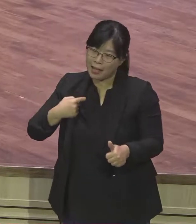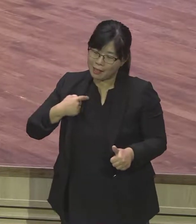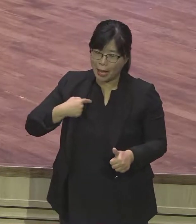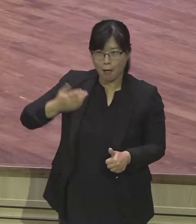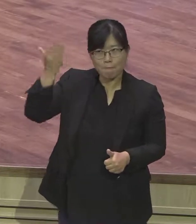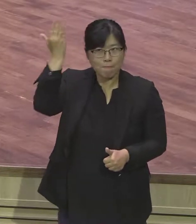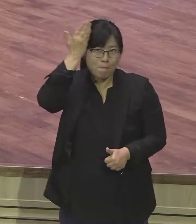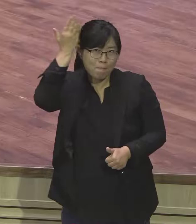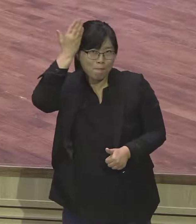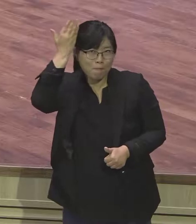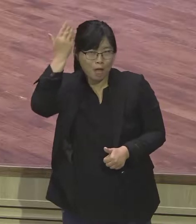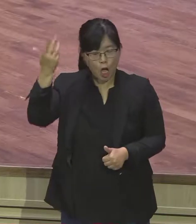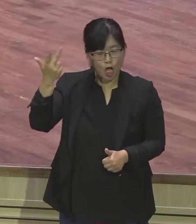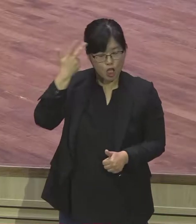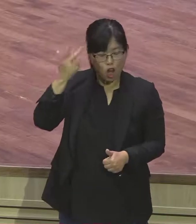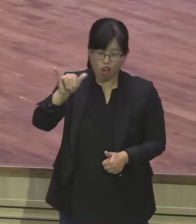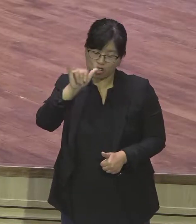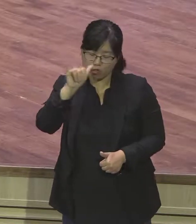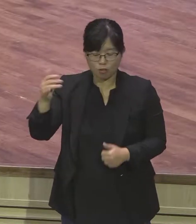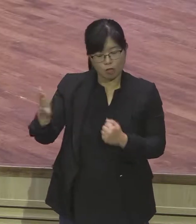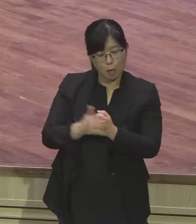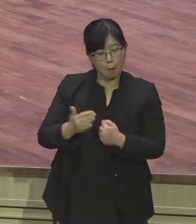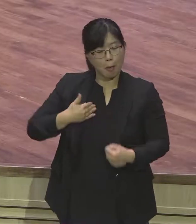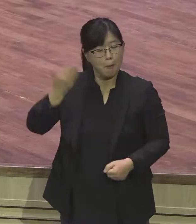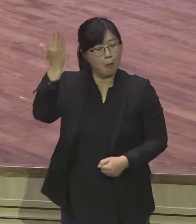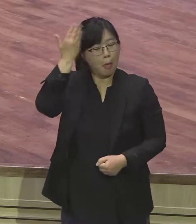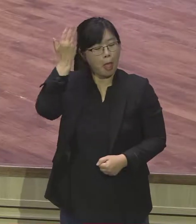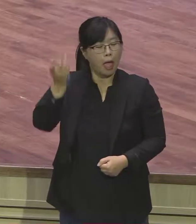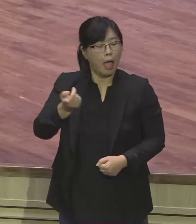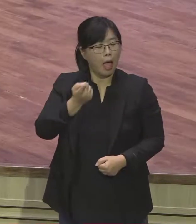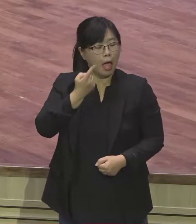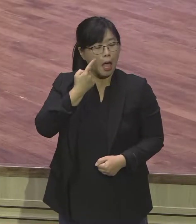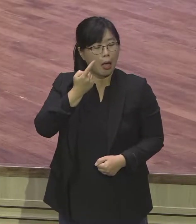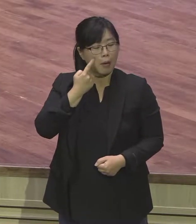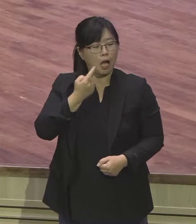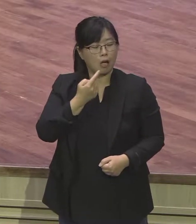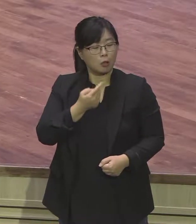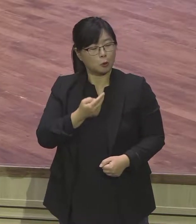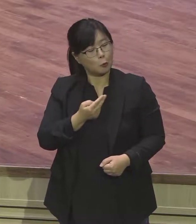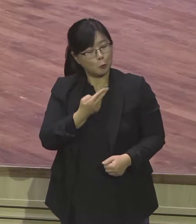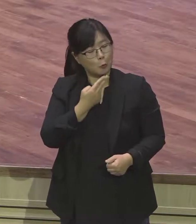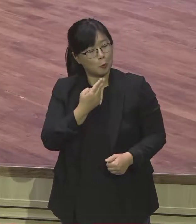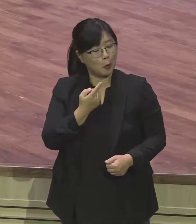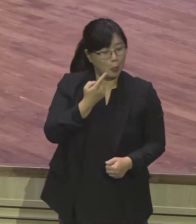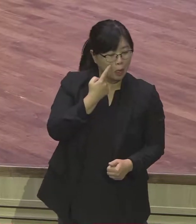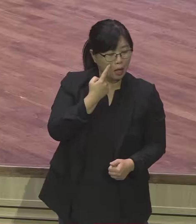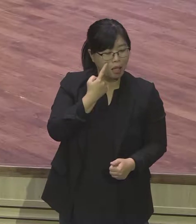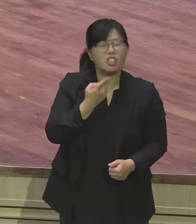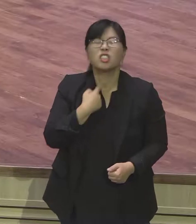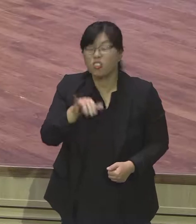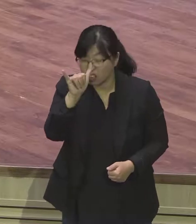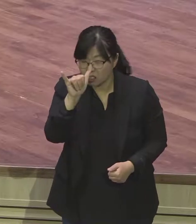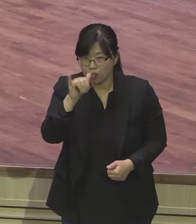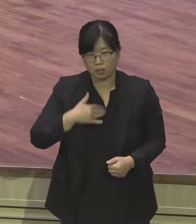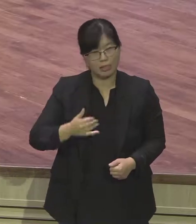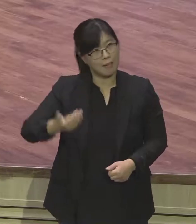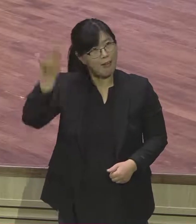전도는 세상 지식으로 하는 게 아니 전도는 유일한 하나님의 능력으로 예수님의